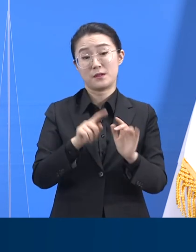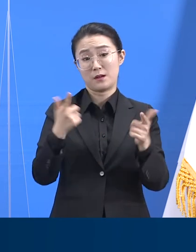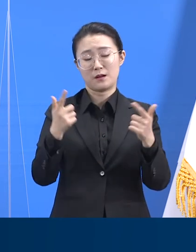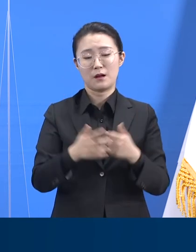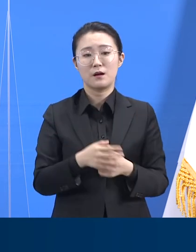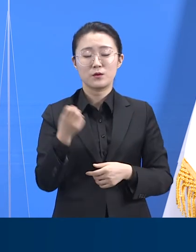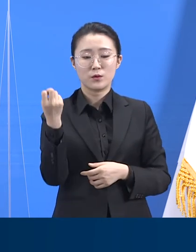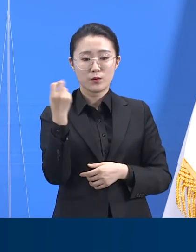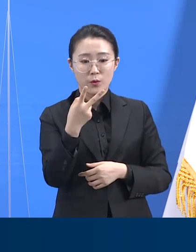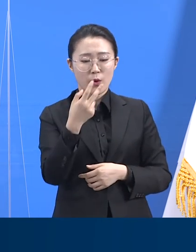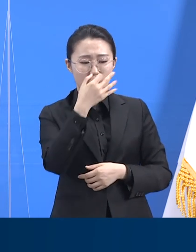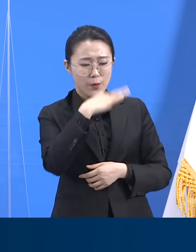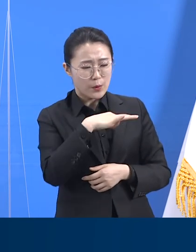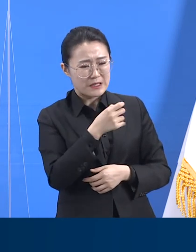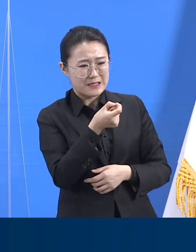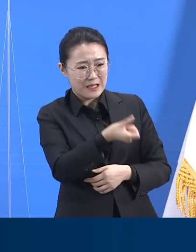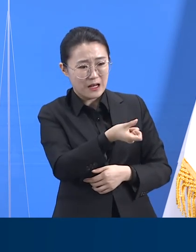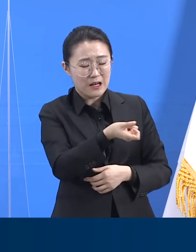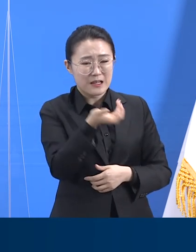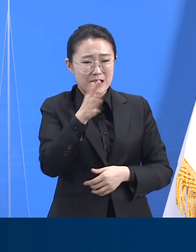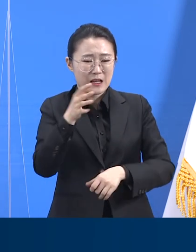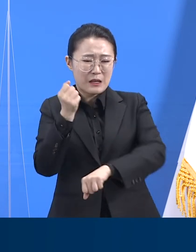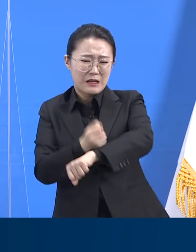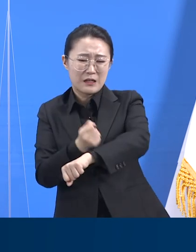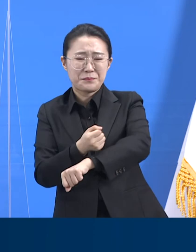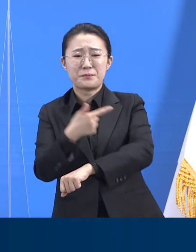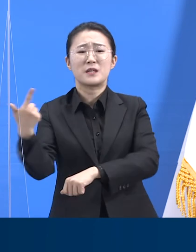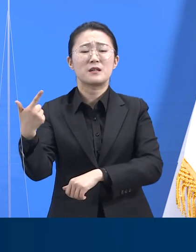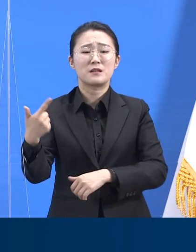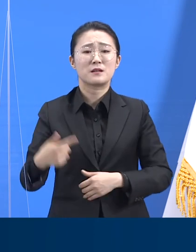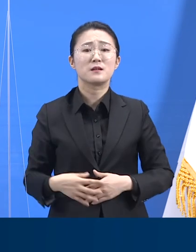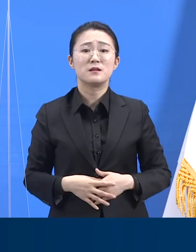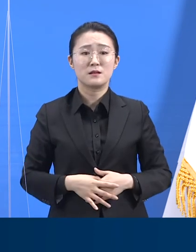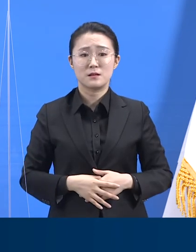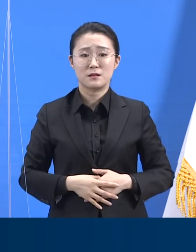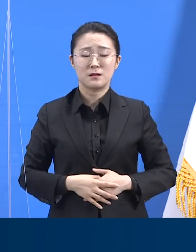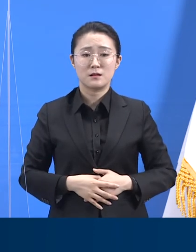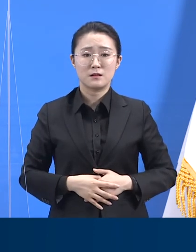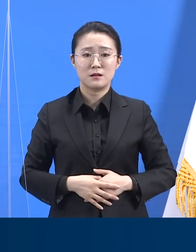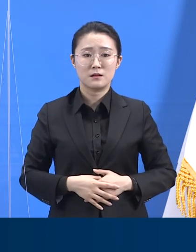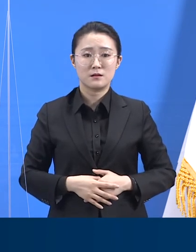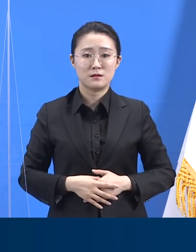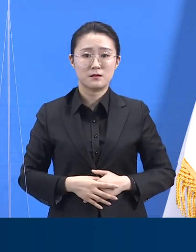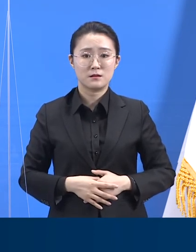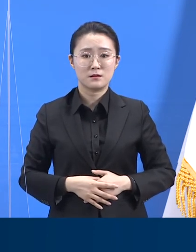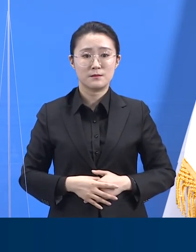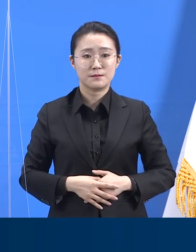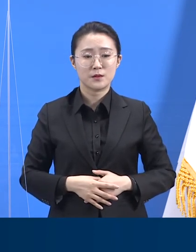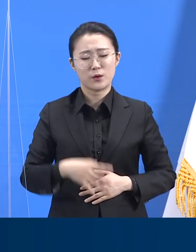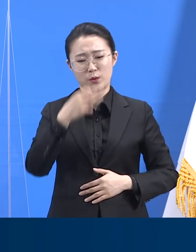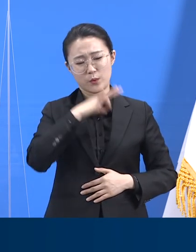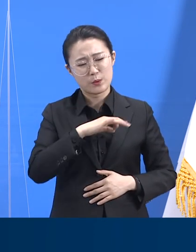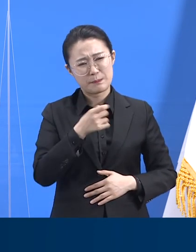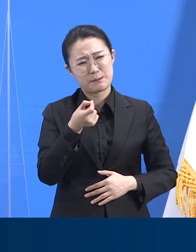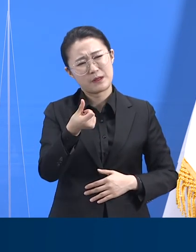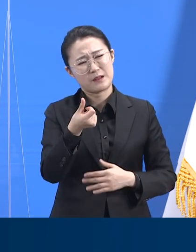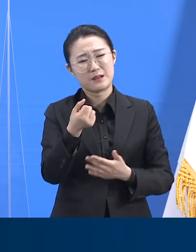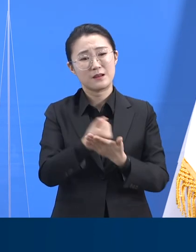얻기 위해 대단히 많은 자원과 노력을 투입해야 되는 일입니다. 안타깝지만 효율은 낮습니다.